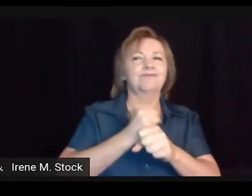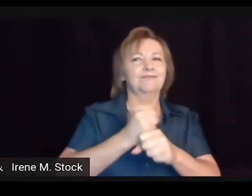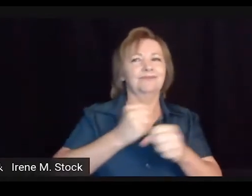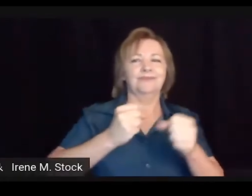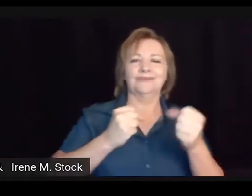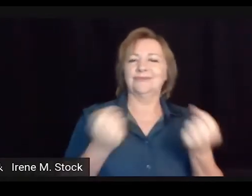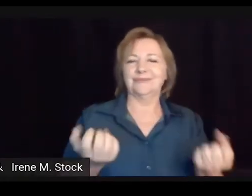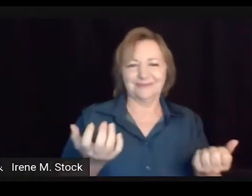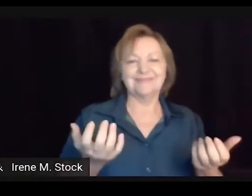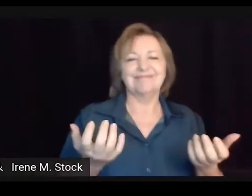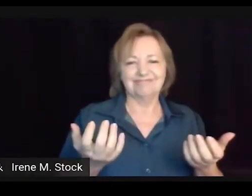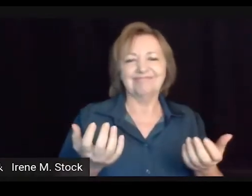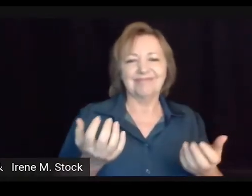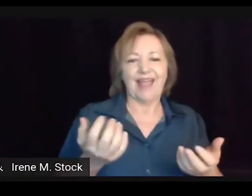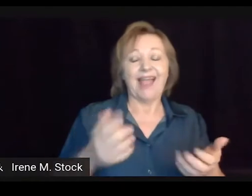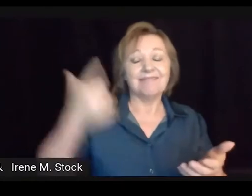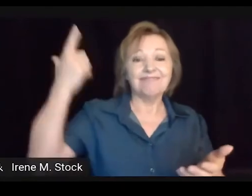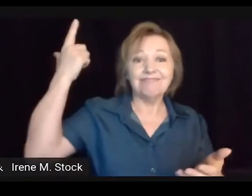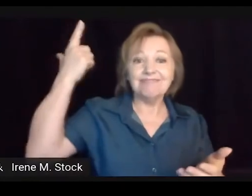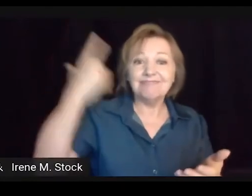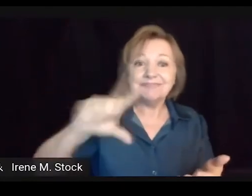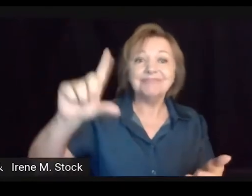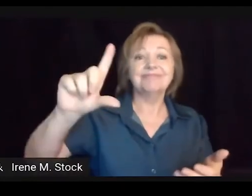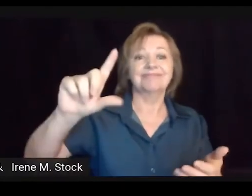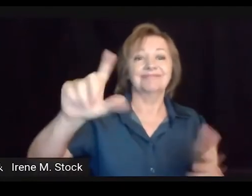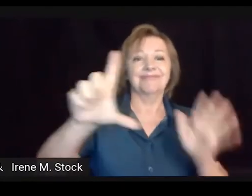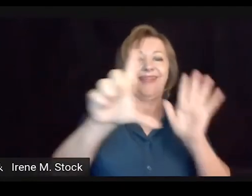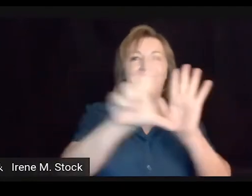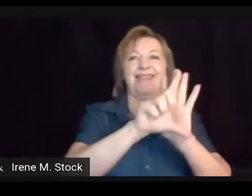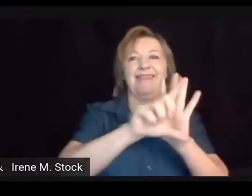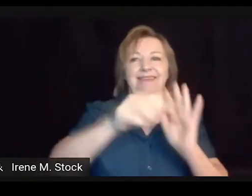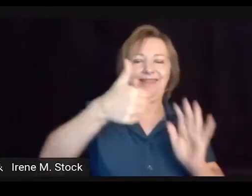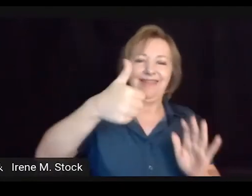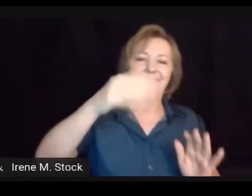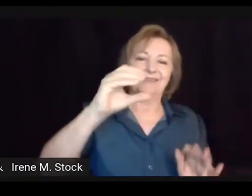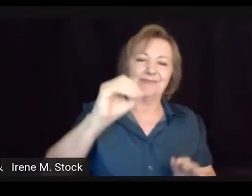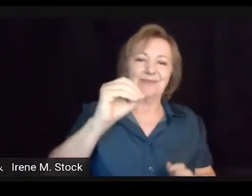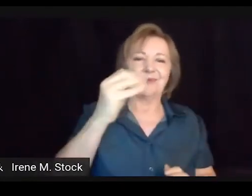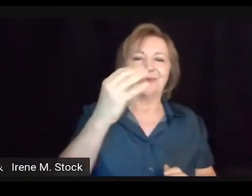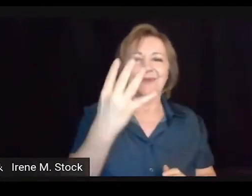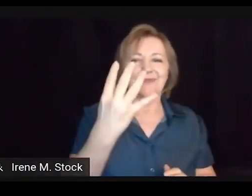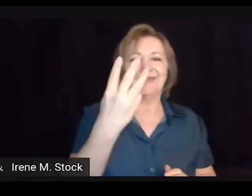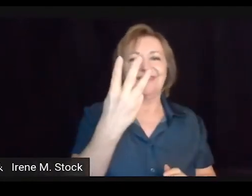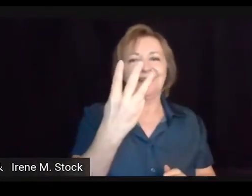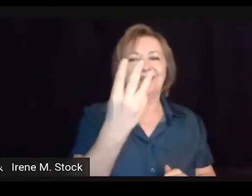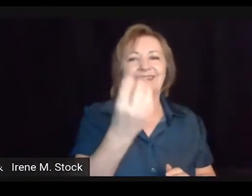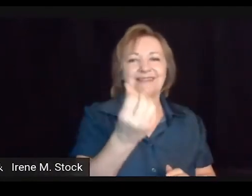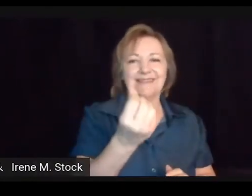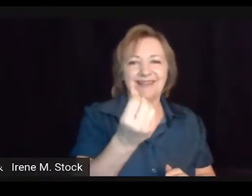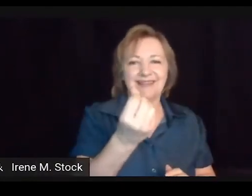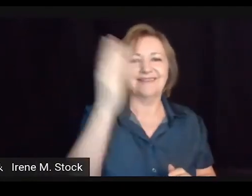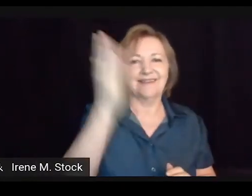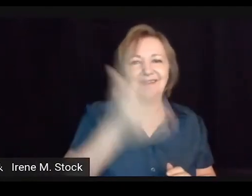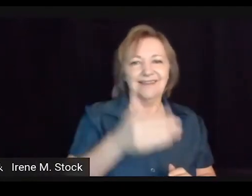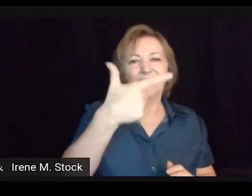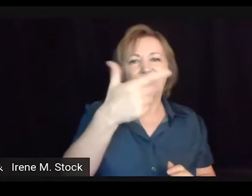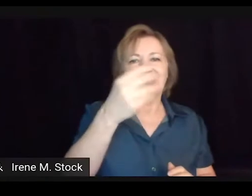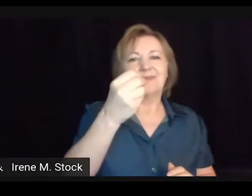Explicando esses anos de luta, né, até que nós chegássemos às conquistas. A lei 10